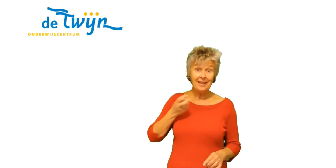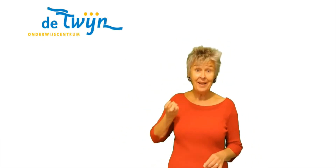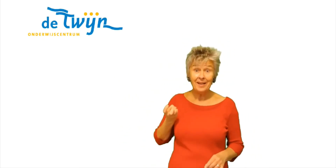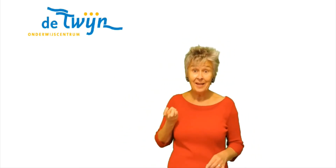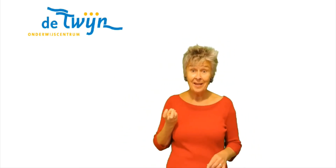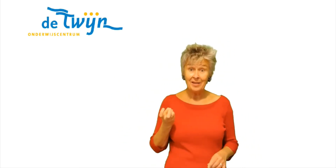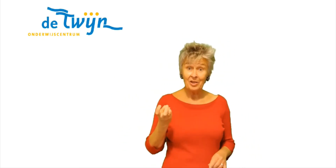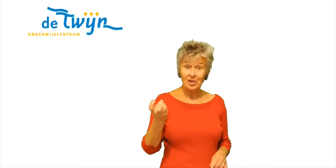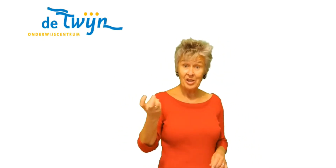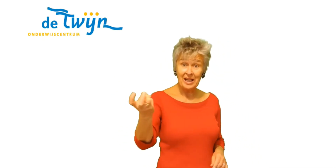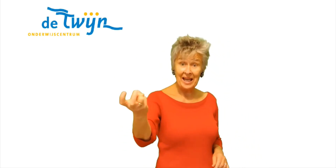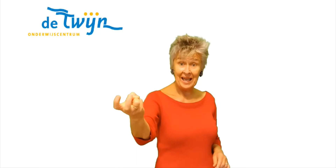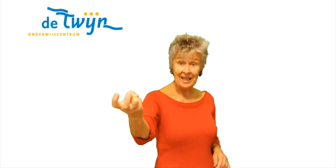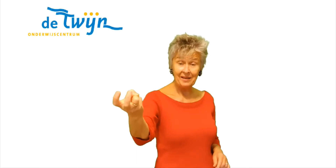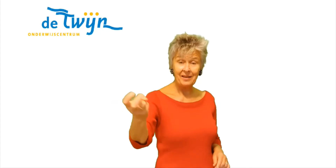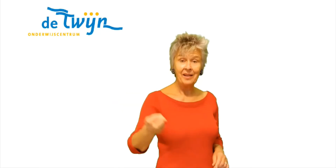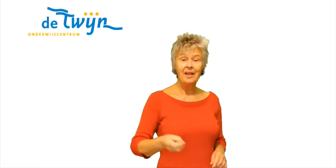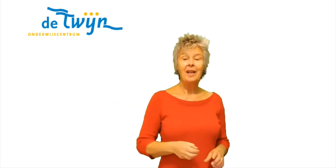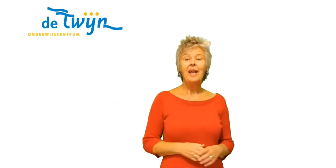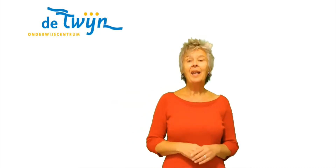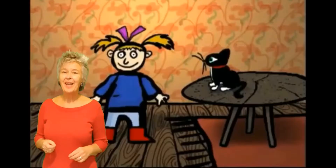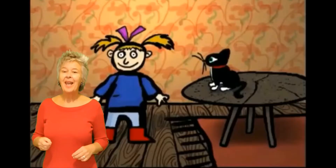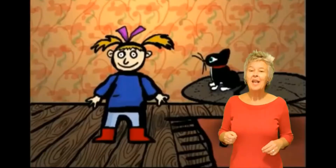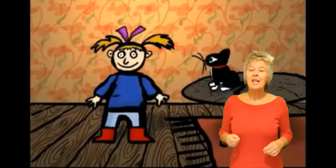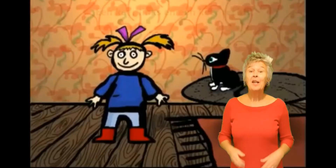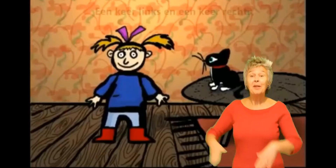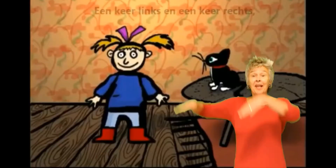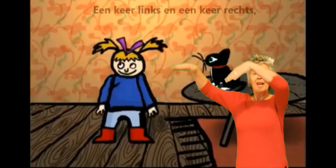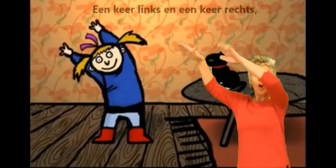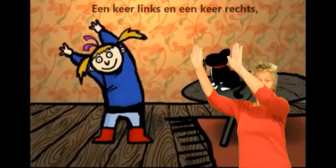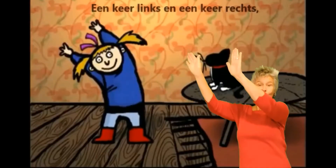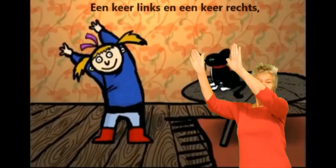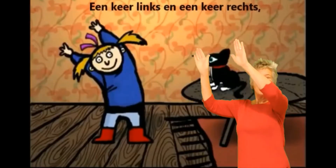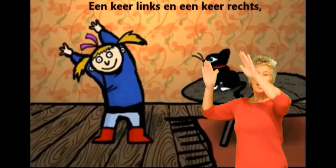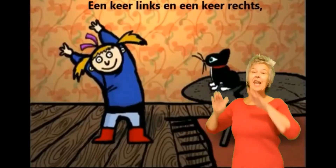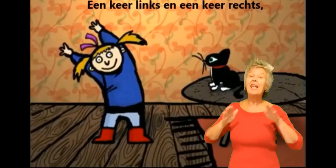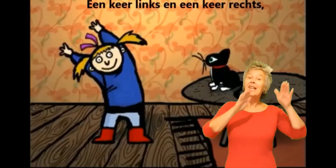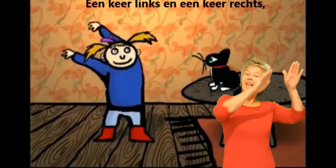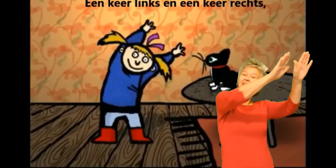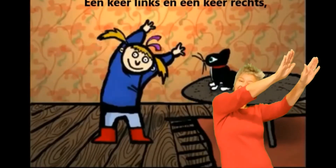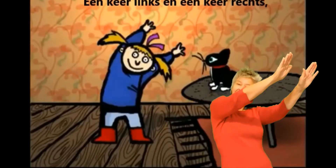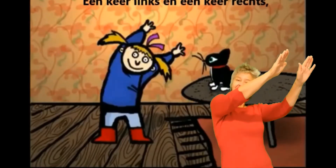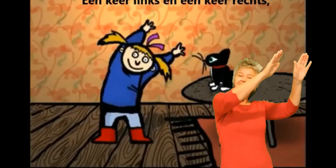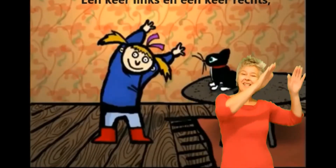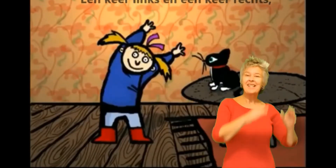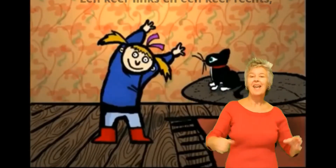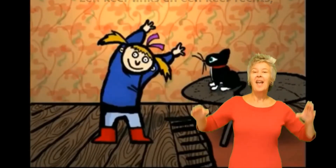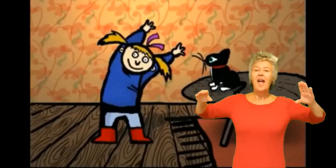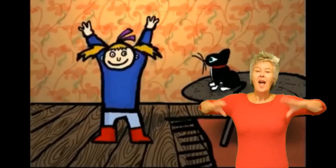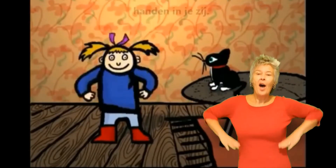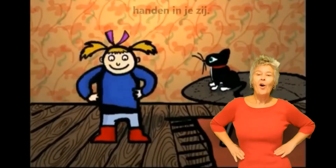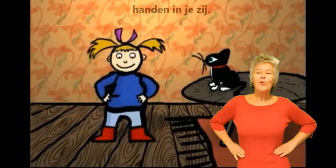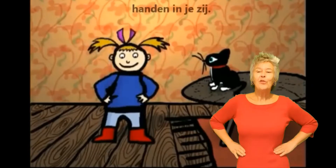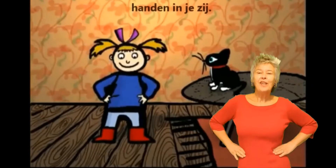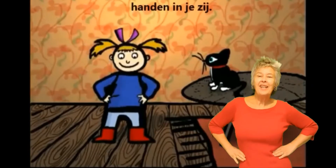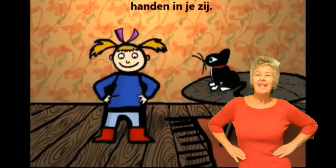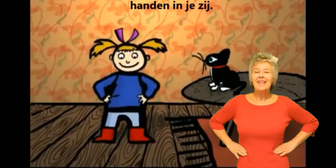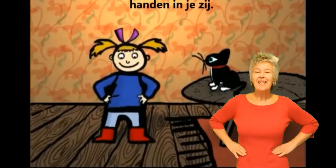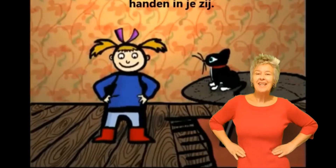C Eén keer links en één keer rechts Handen in je